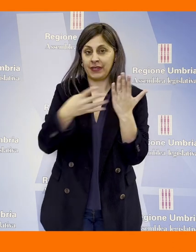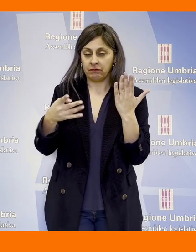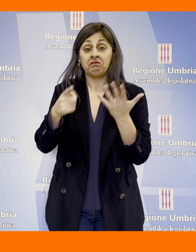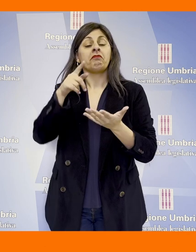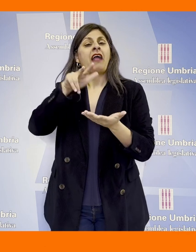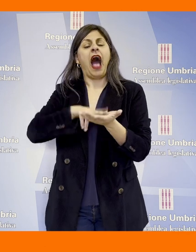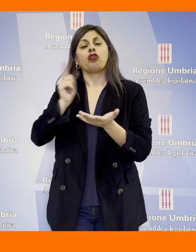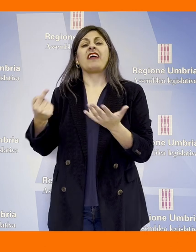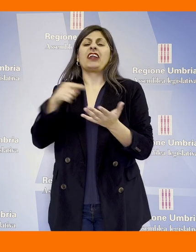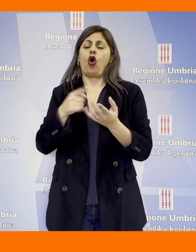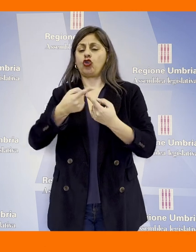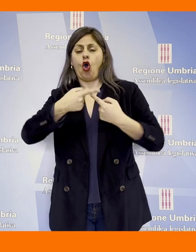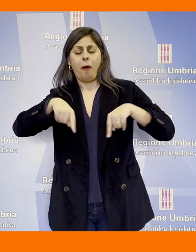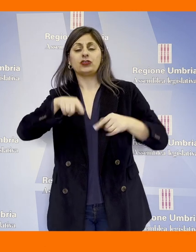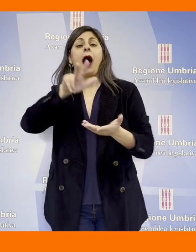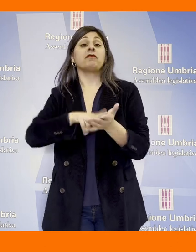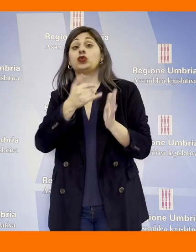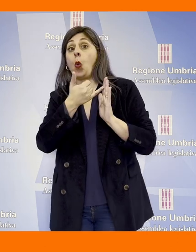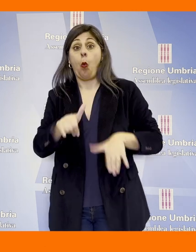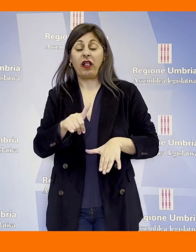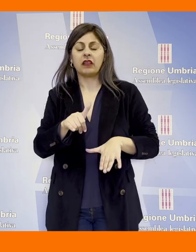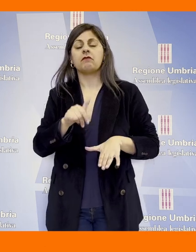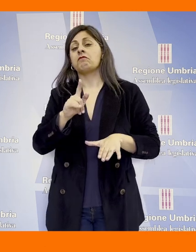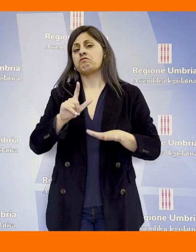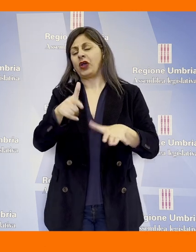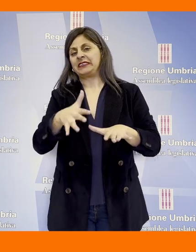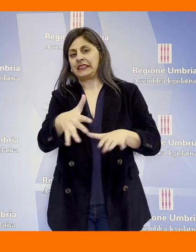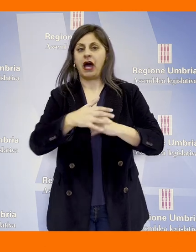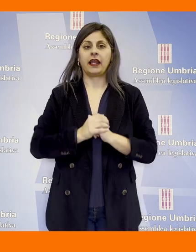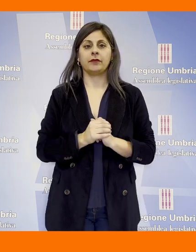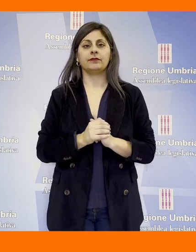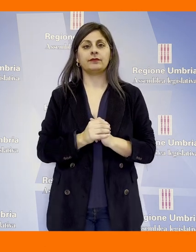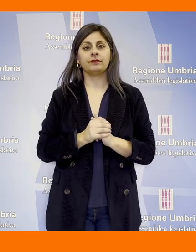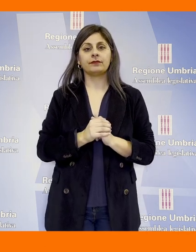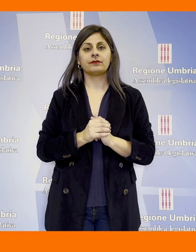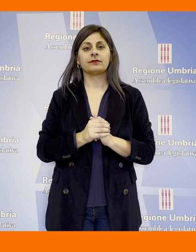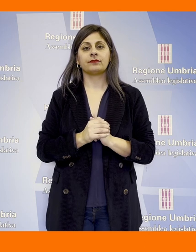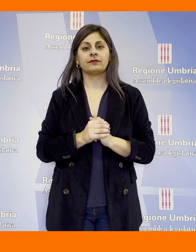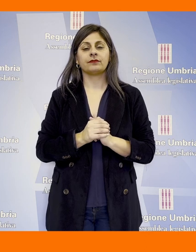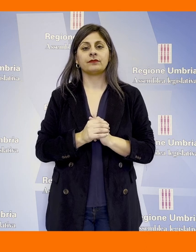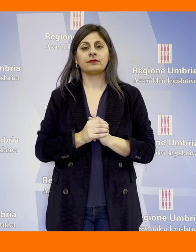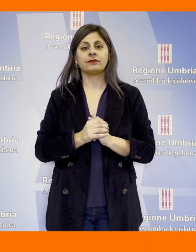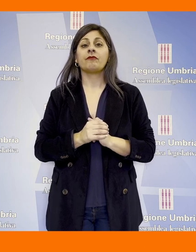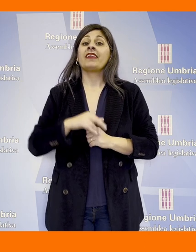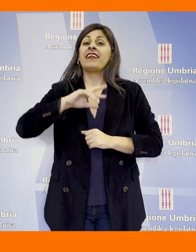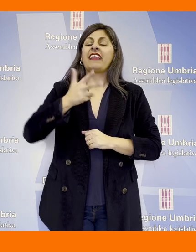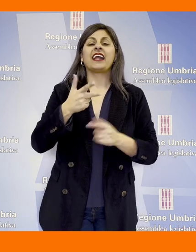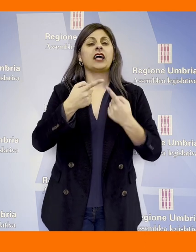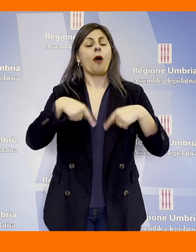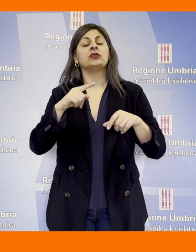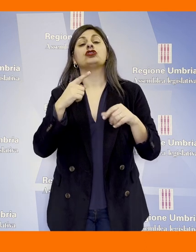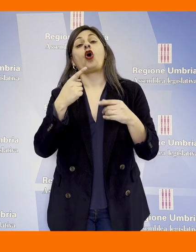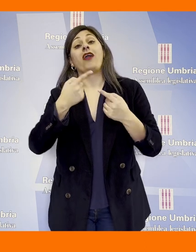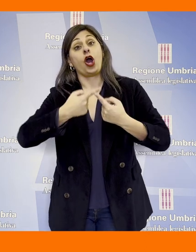L'atto tornerà in commissione per l'approvazione finale la prossima settimana. I lavori della terza